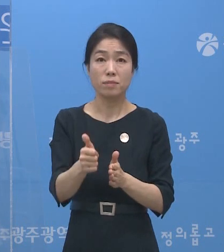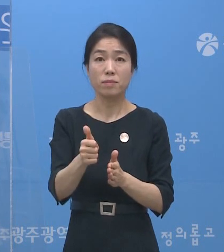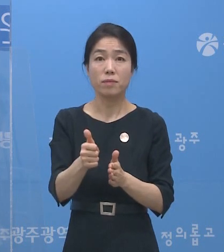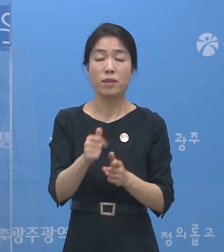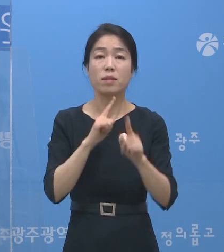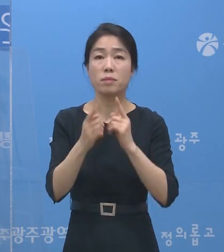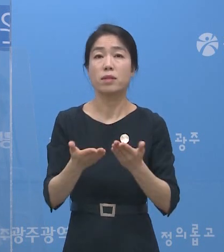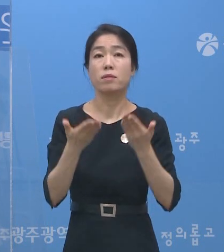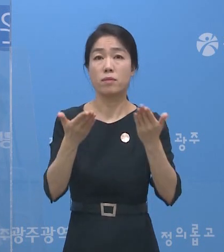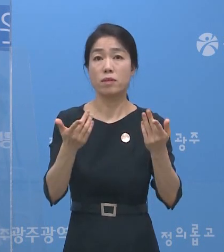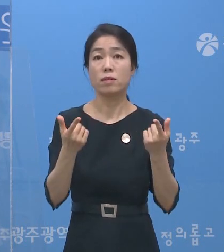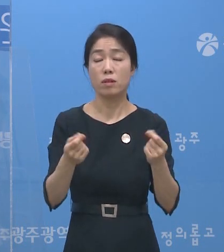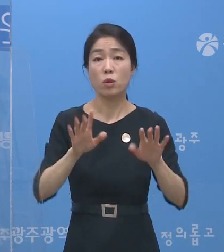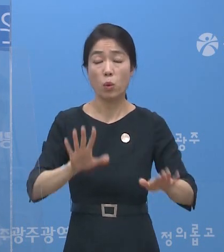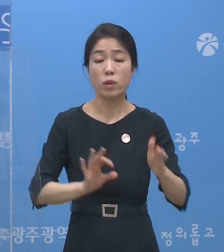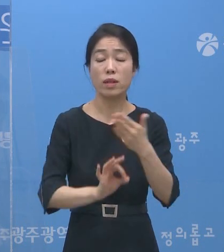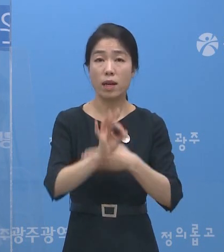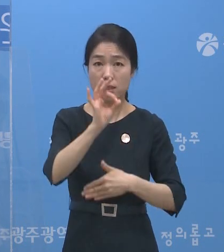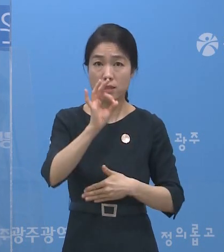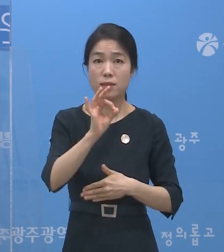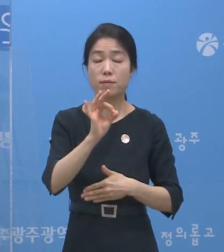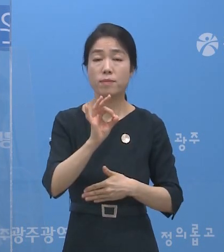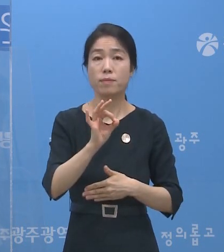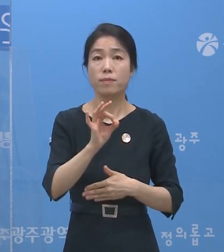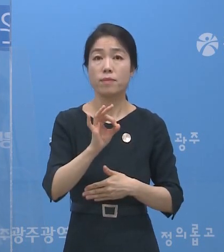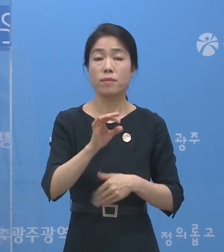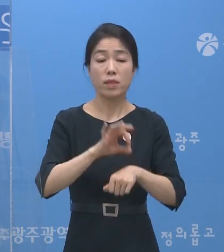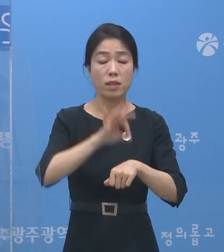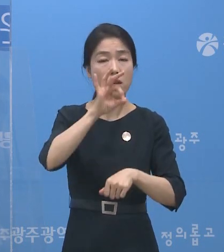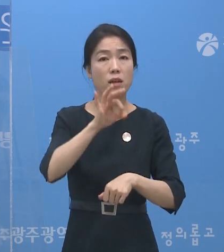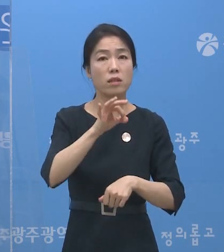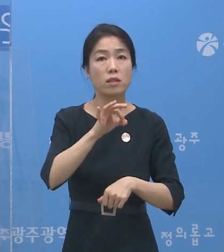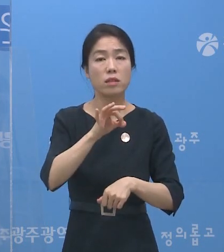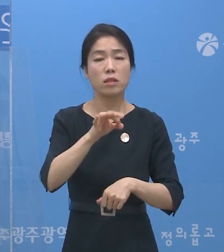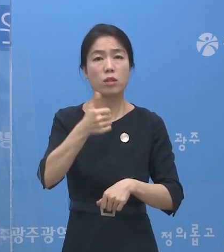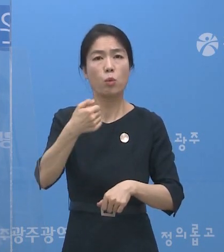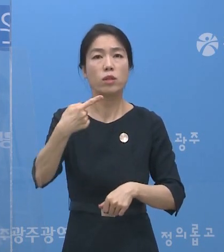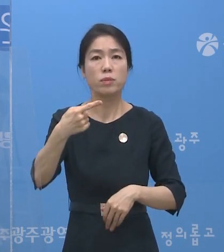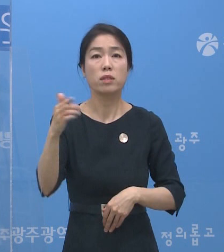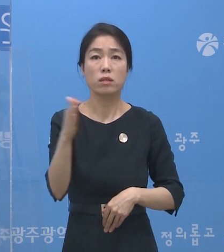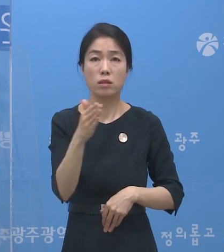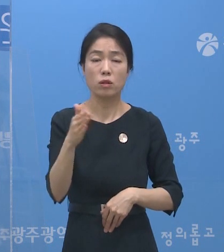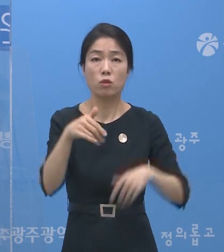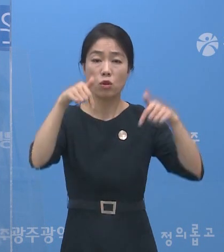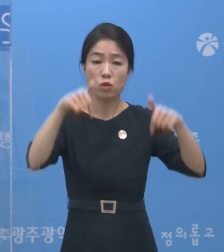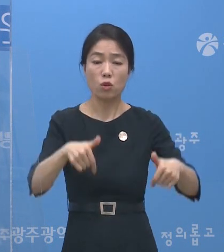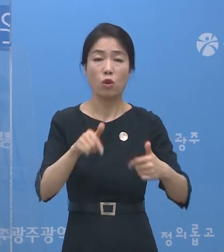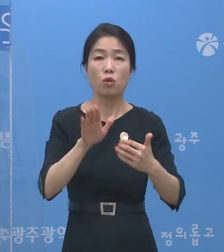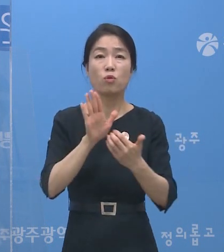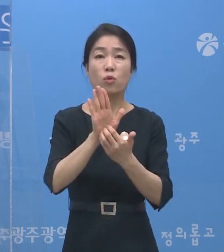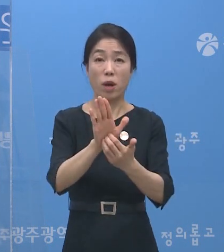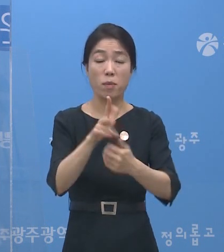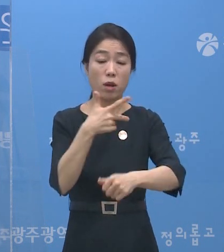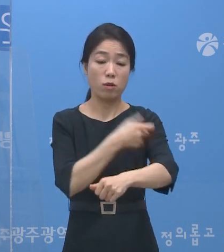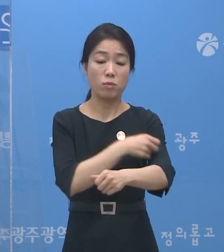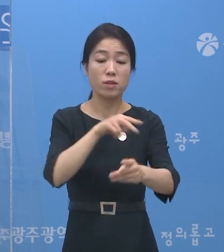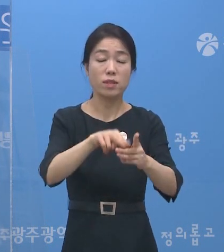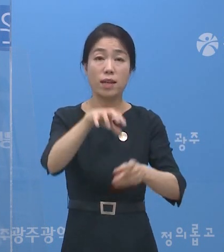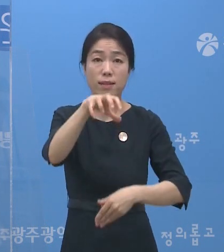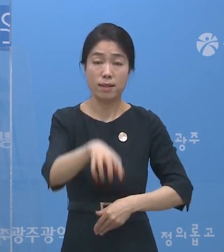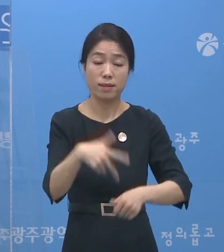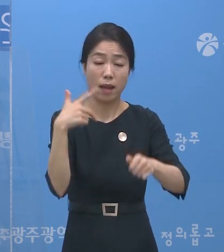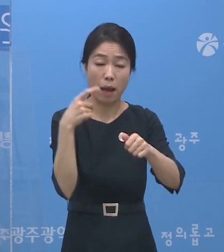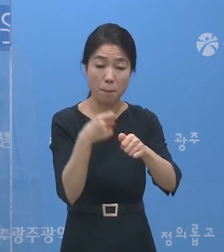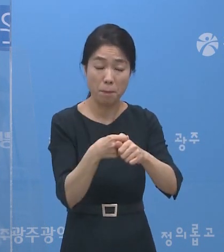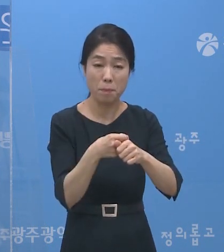말씀드린 것처럼 오늘 오전 10시 51분경 서구 예방접종센터에서 접종을 하신